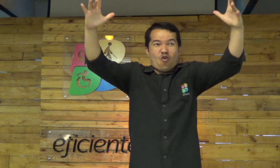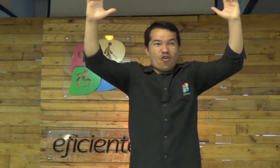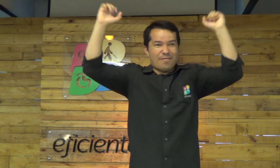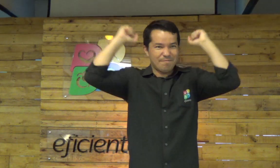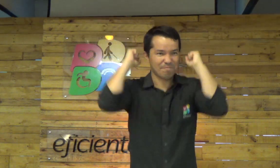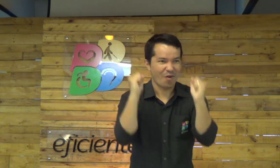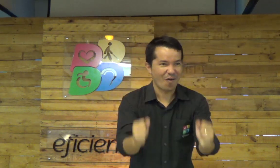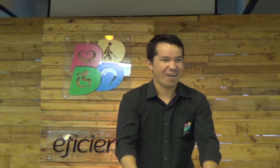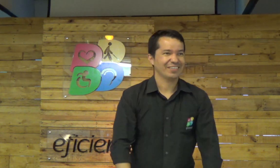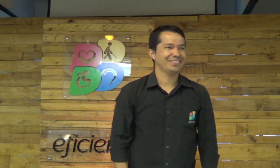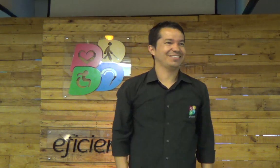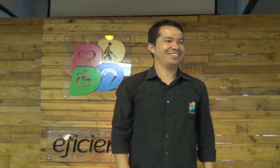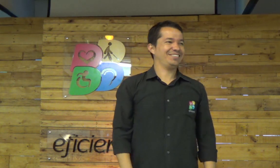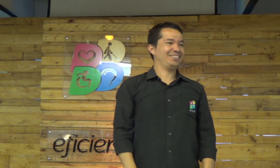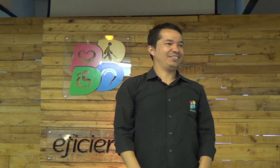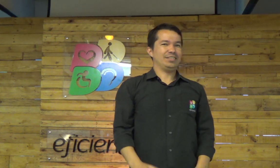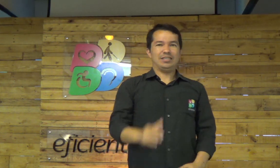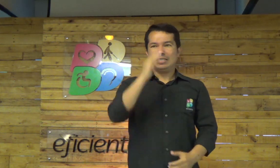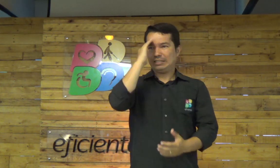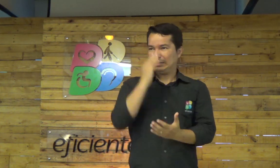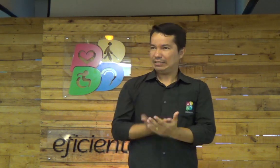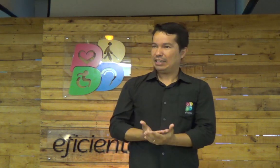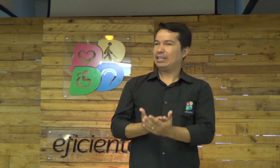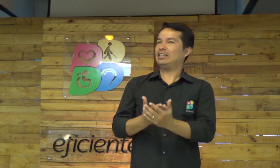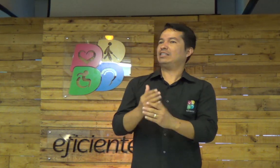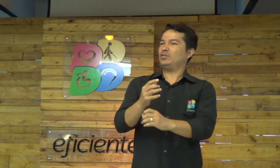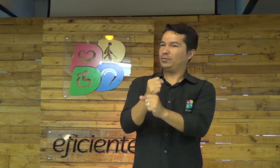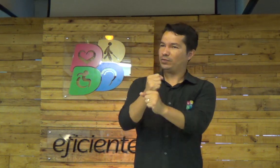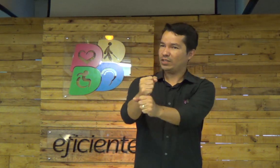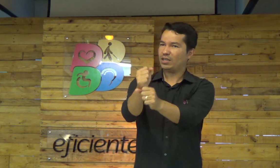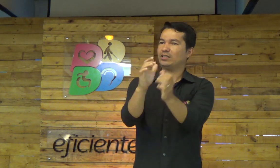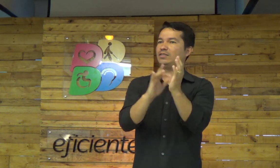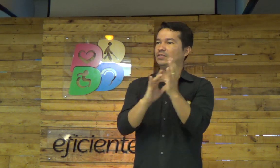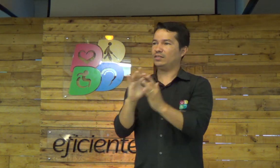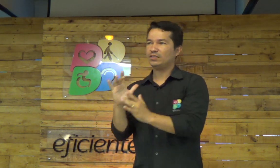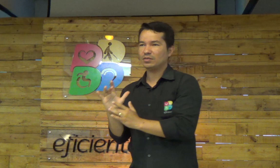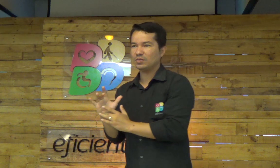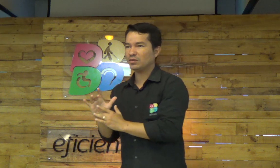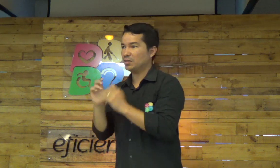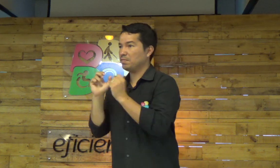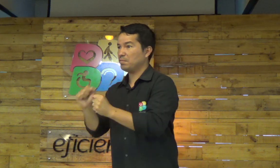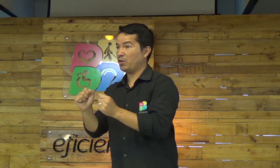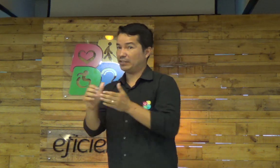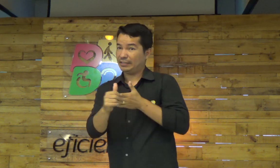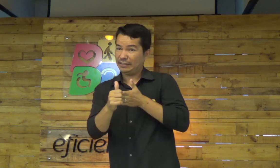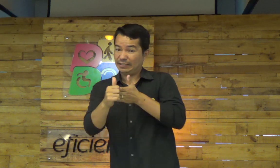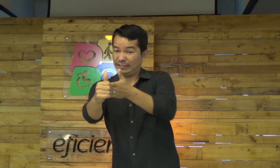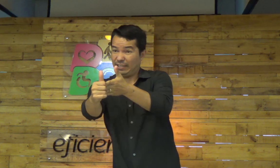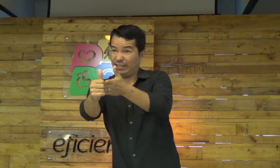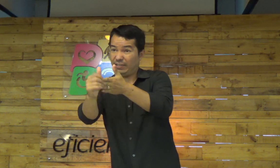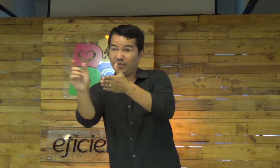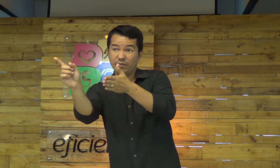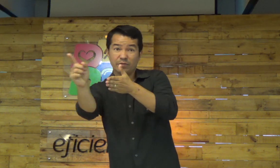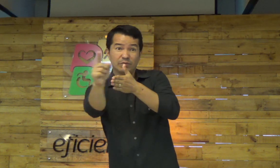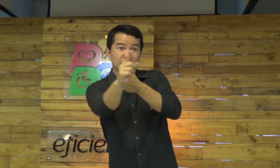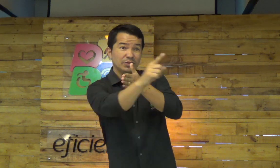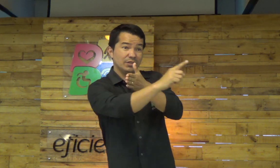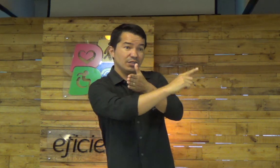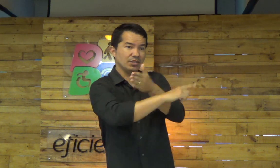mas, que multiplica todas as coisas. Crer e confiar em Jesus, que pode, conduzir